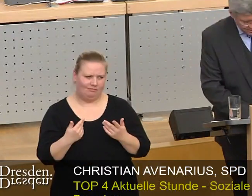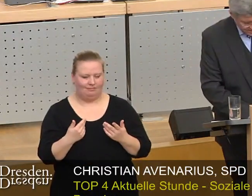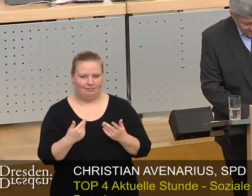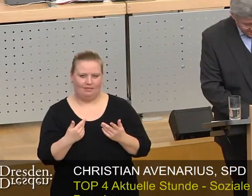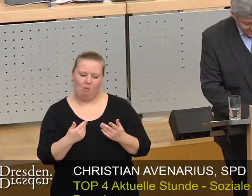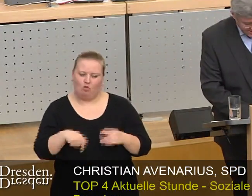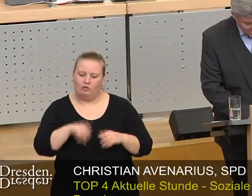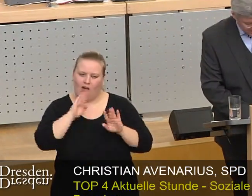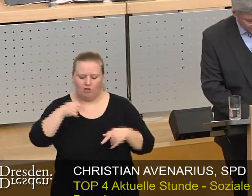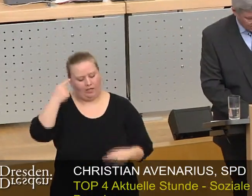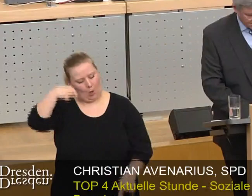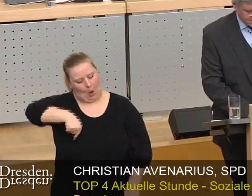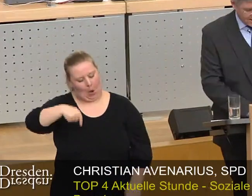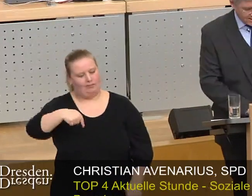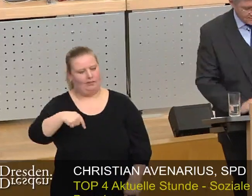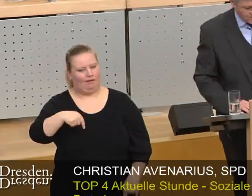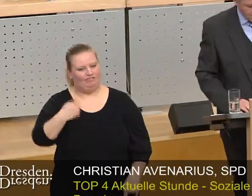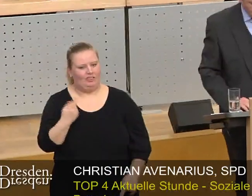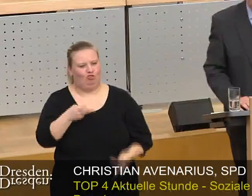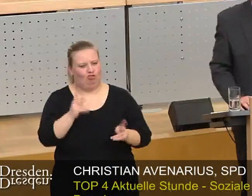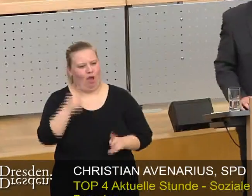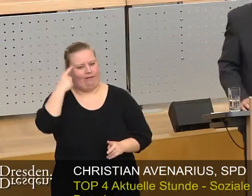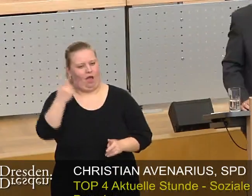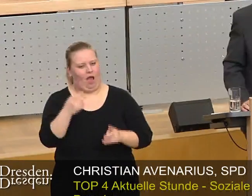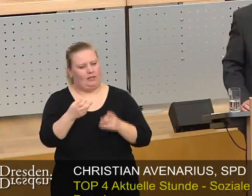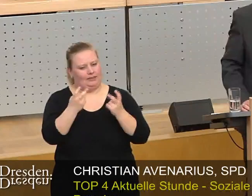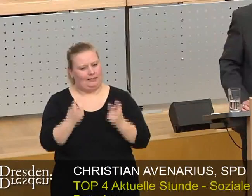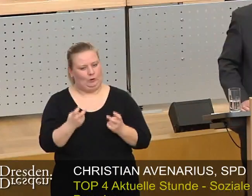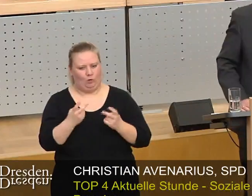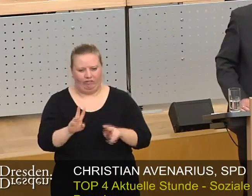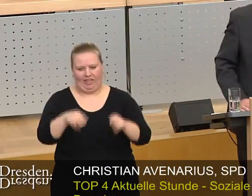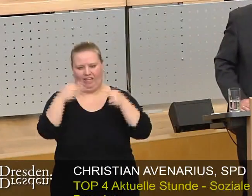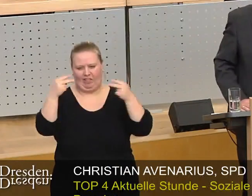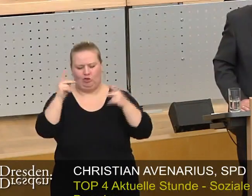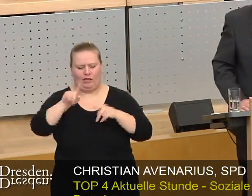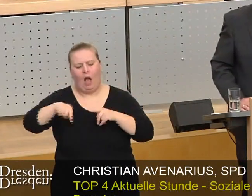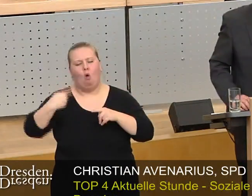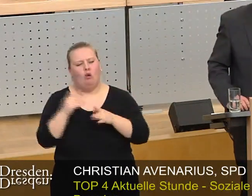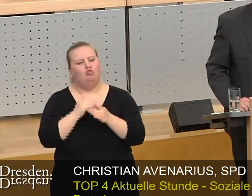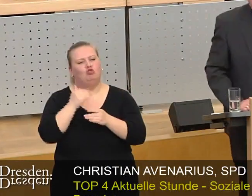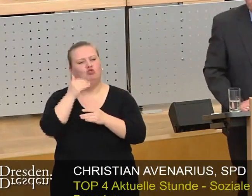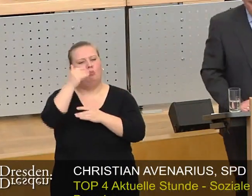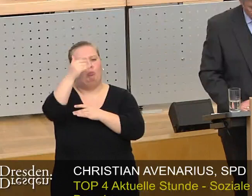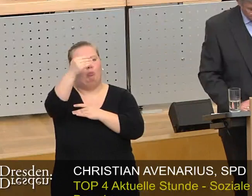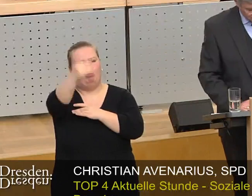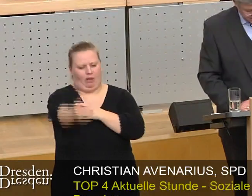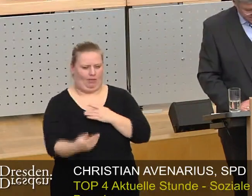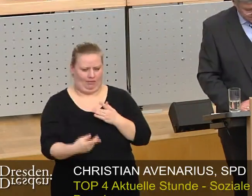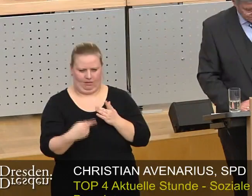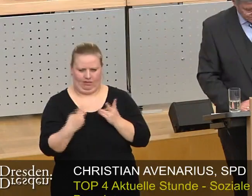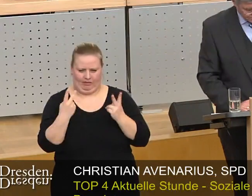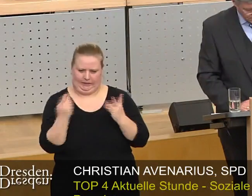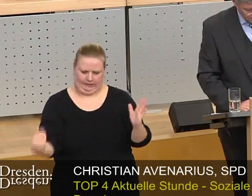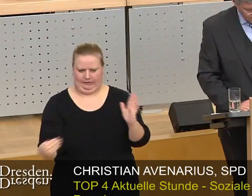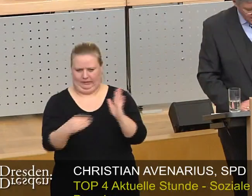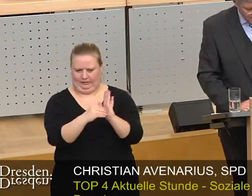dass die heutige Stadtratssitzung aller Voraussicht nach auch über die gegenwärtige Wahlperiode hinaus Bedeutung entfalten wird.